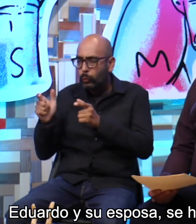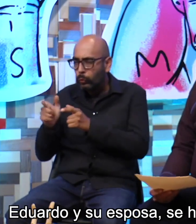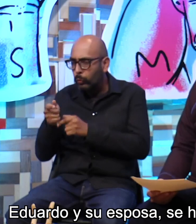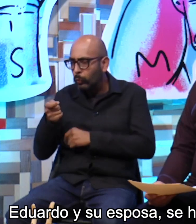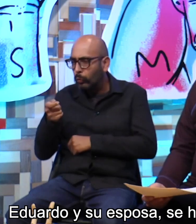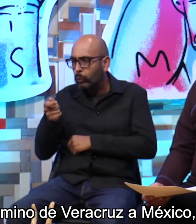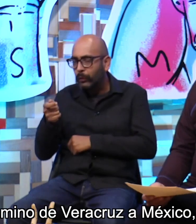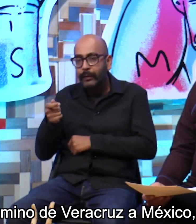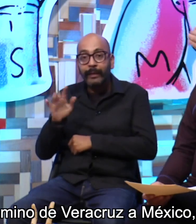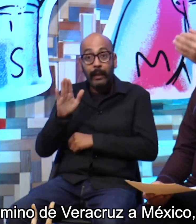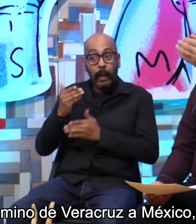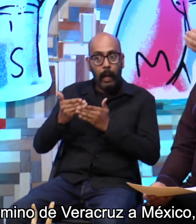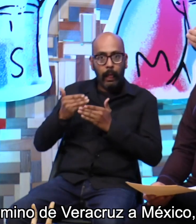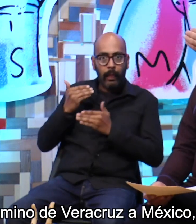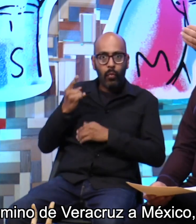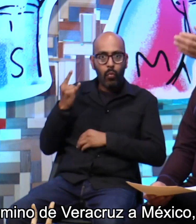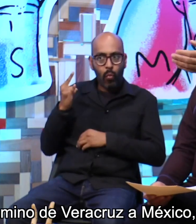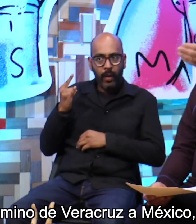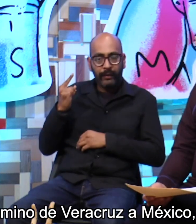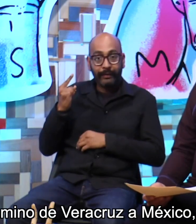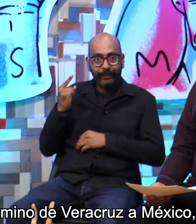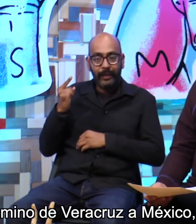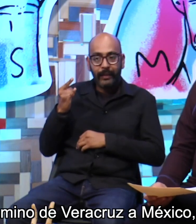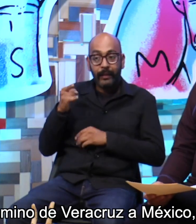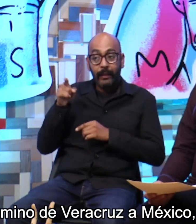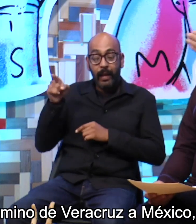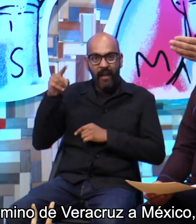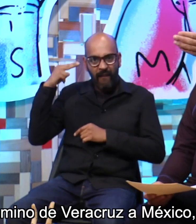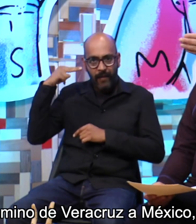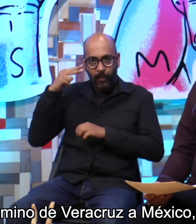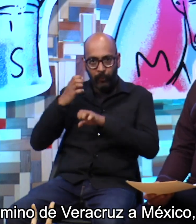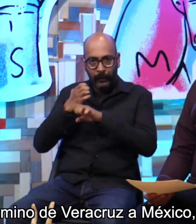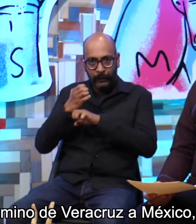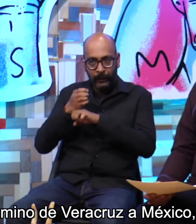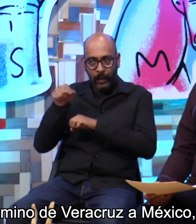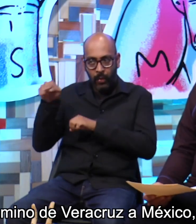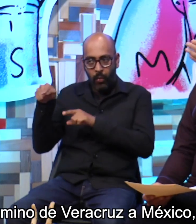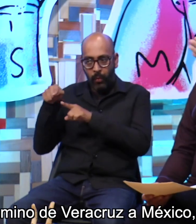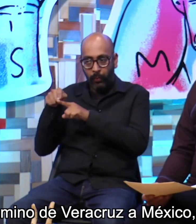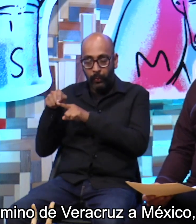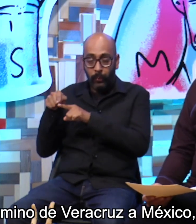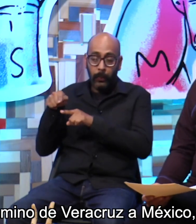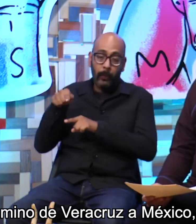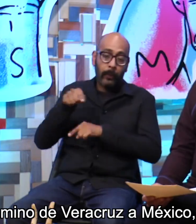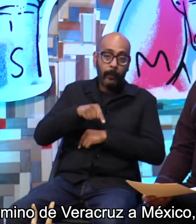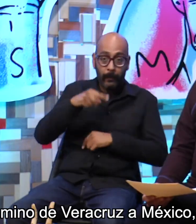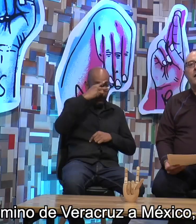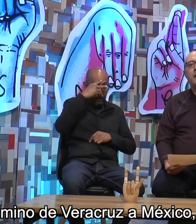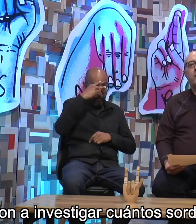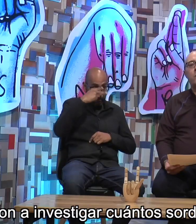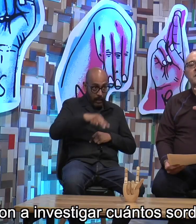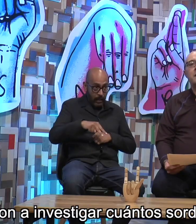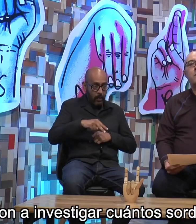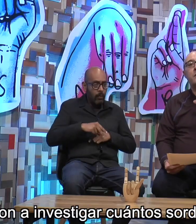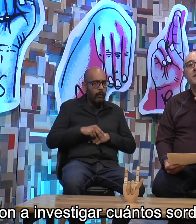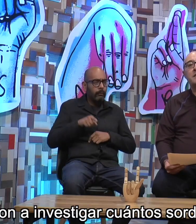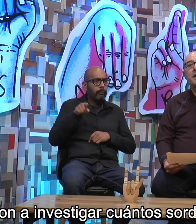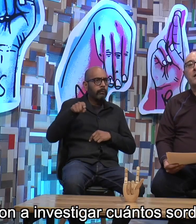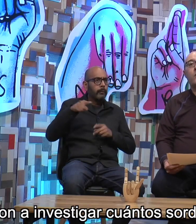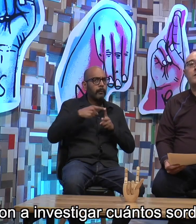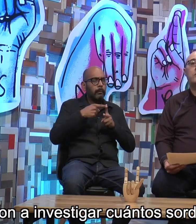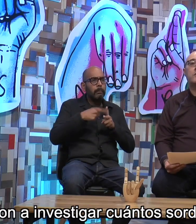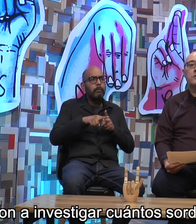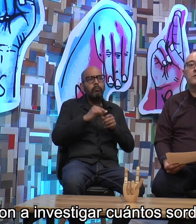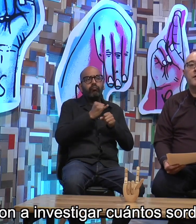esposa se habían prevenido y en el camino de Veracruz a México, que fue el que recorrieron, comenzaron a